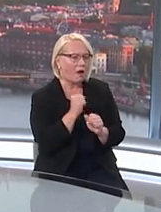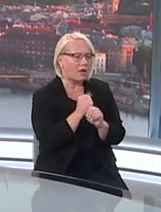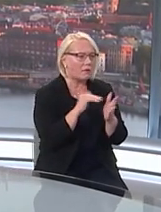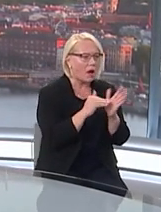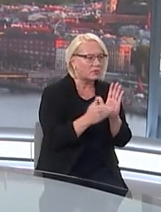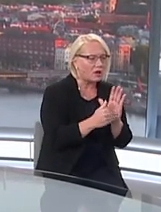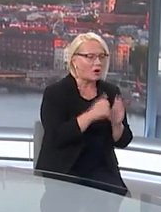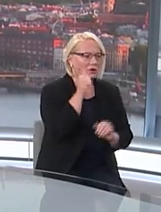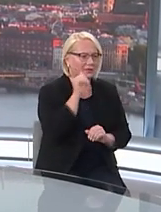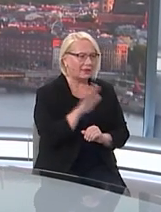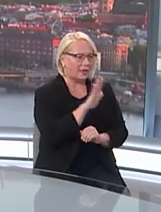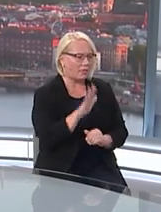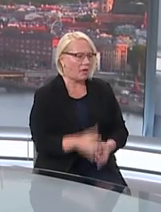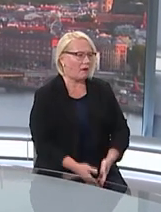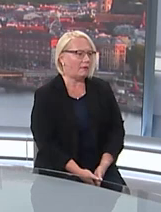apstākļos ikdienā?